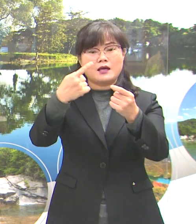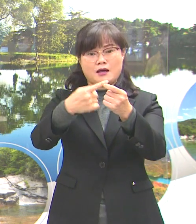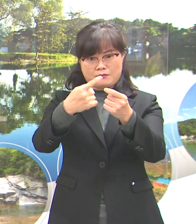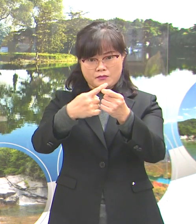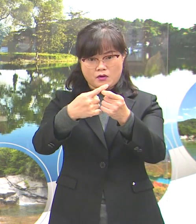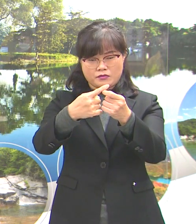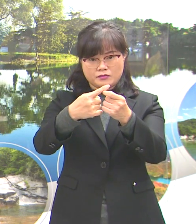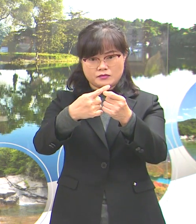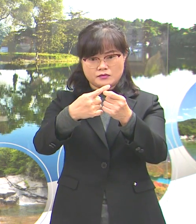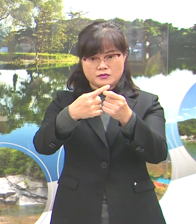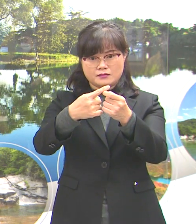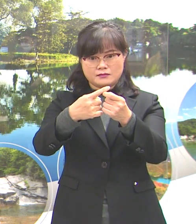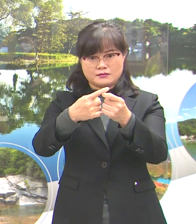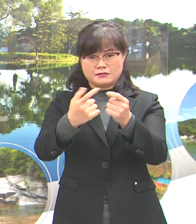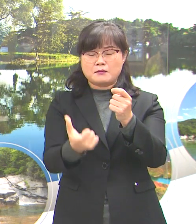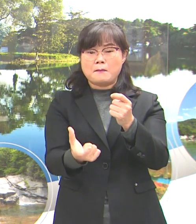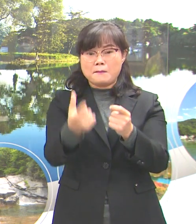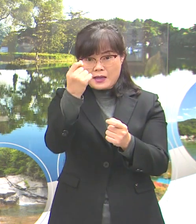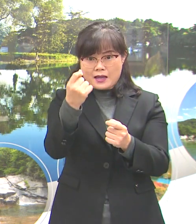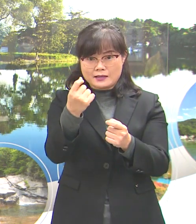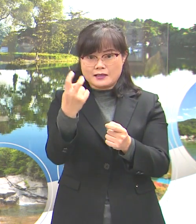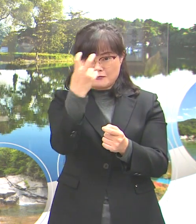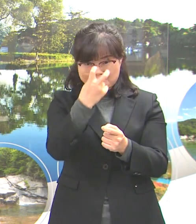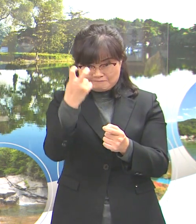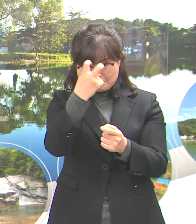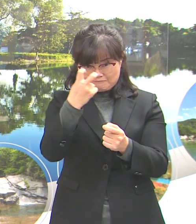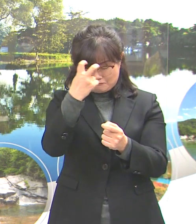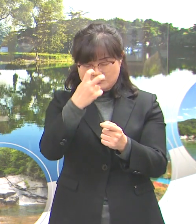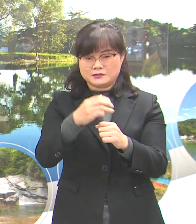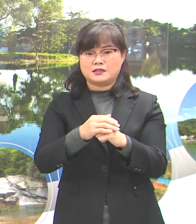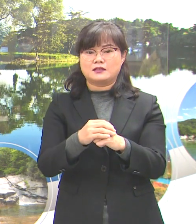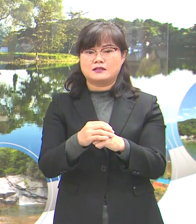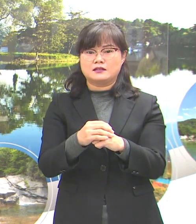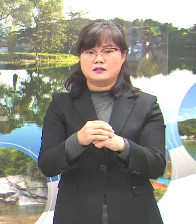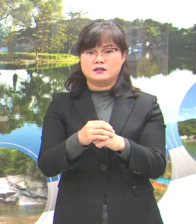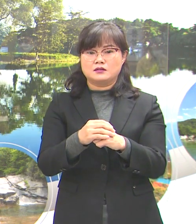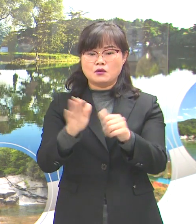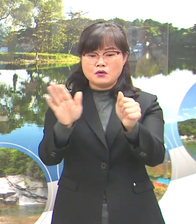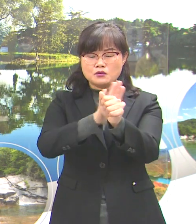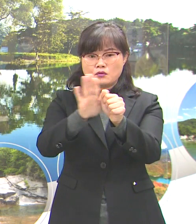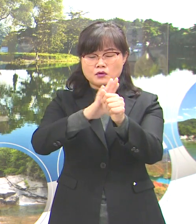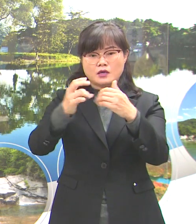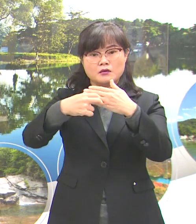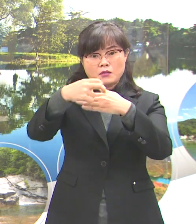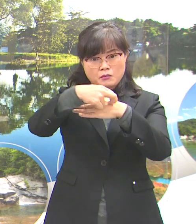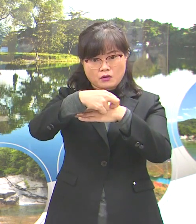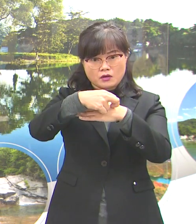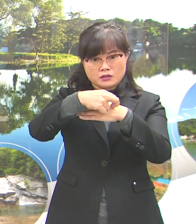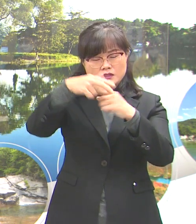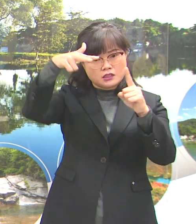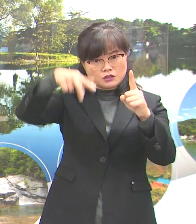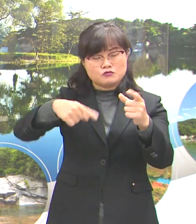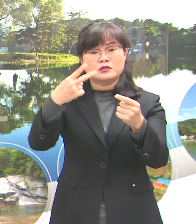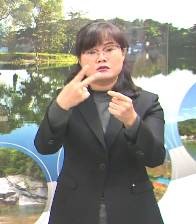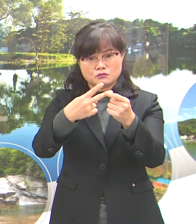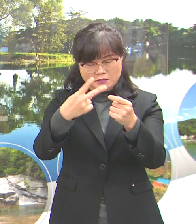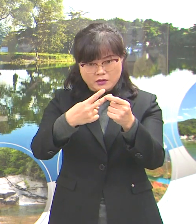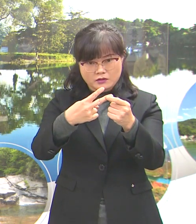이상 신속 항원 키트 검사, 요양병원은 주 2회